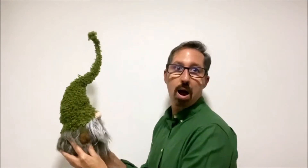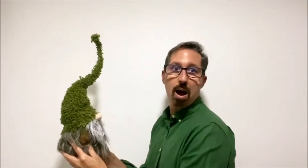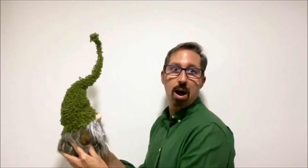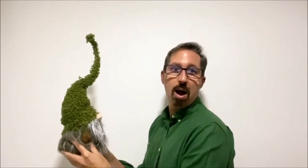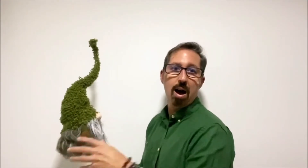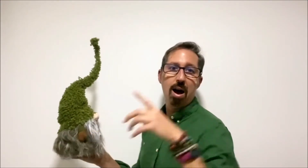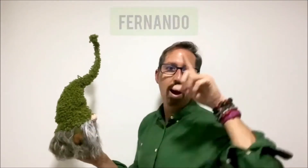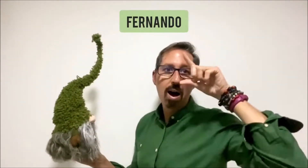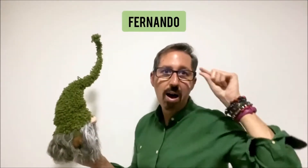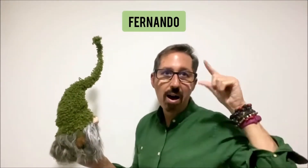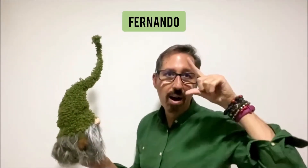Fernando.